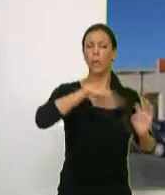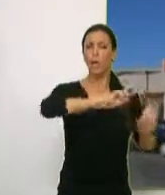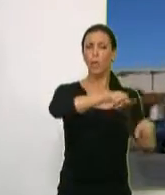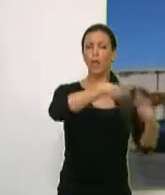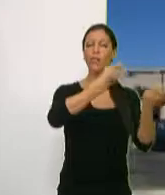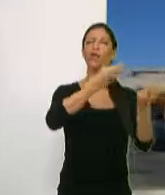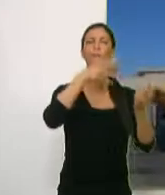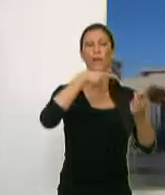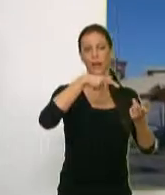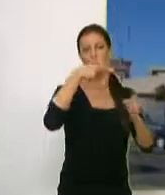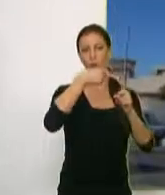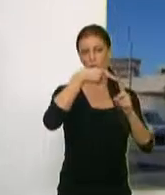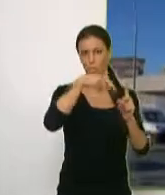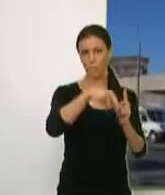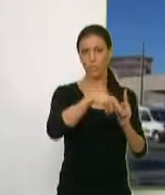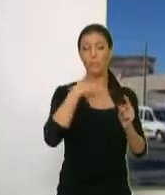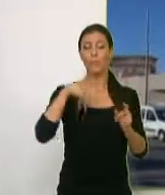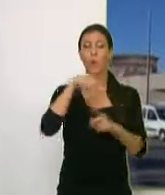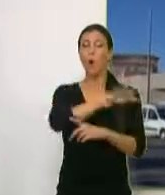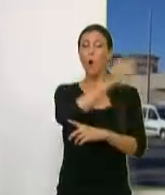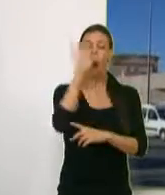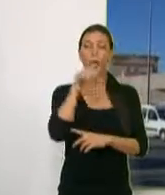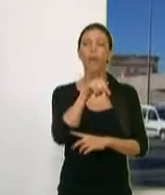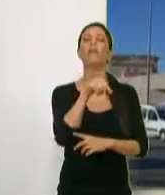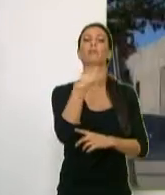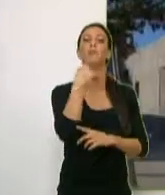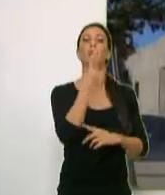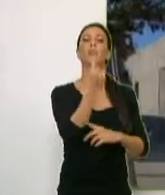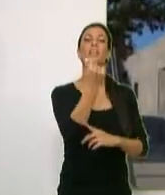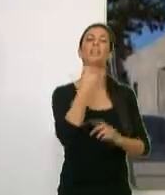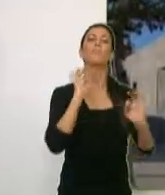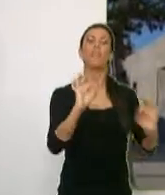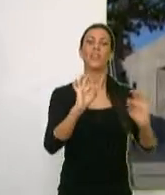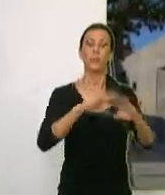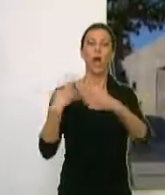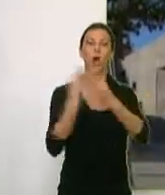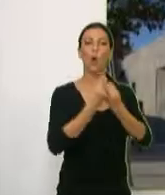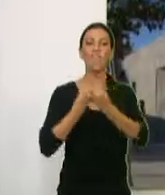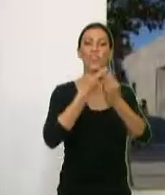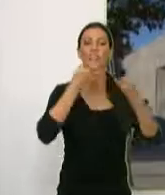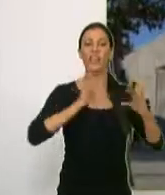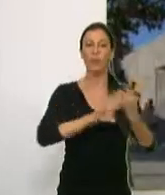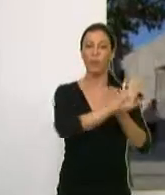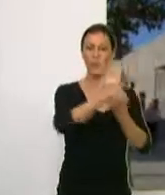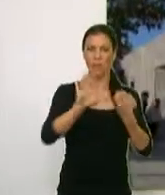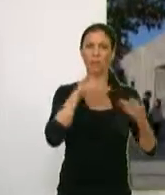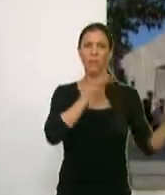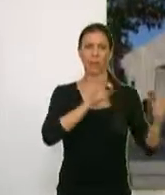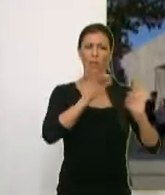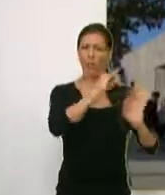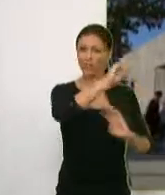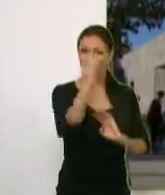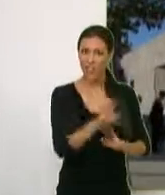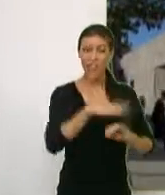ha sido remodelada para este fin. La jornada está concebida como un día para la convivencia con los vecinos que han